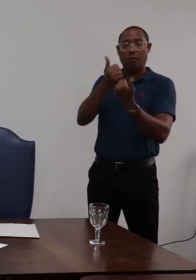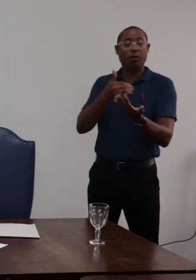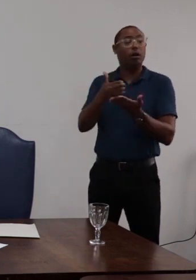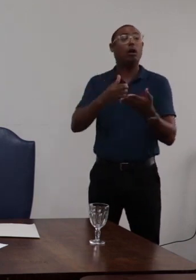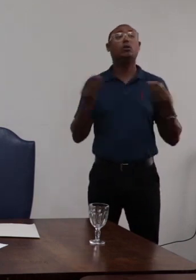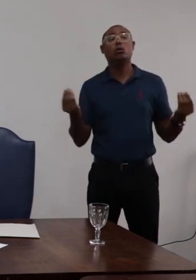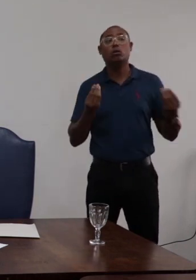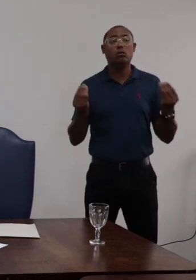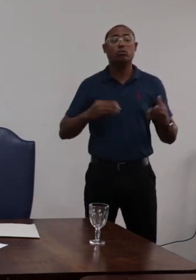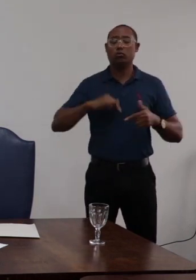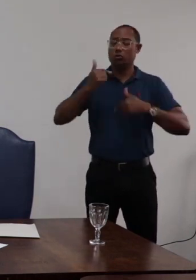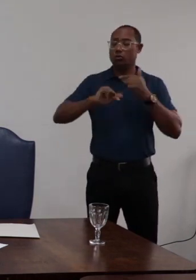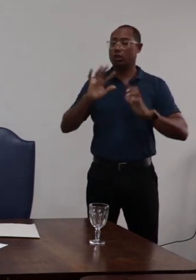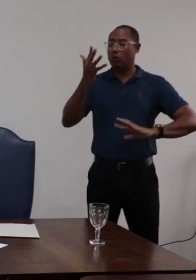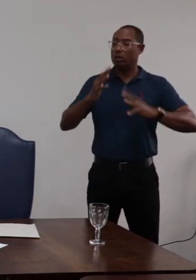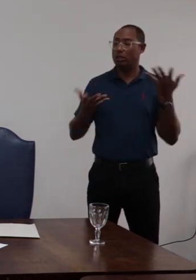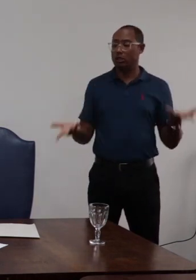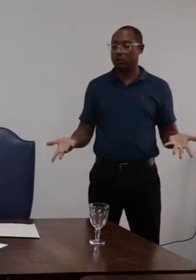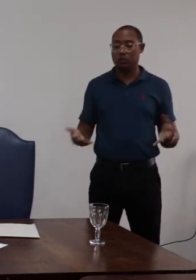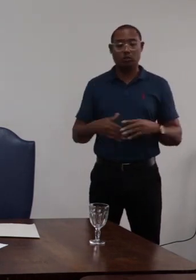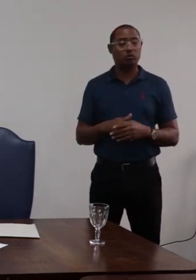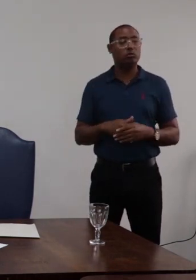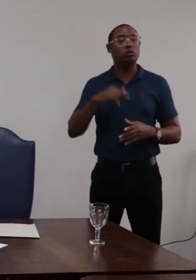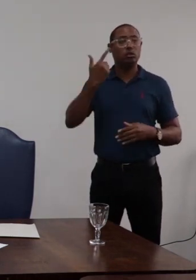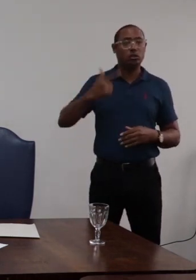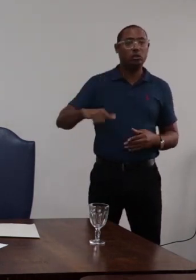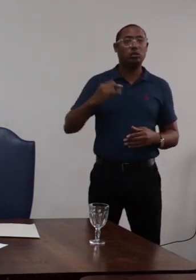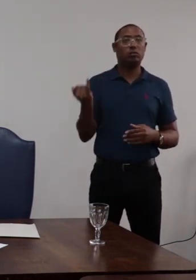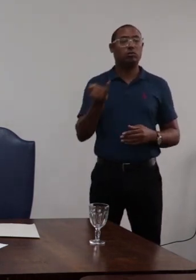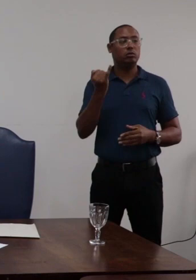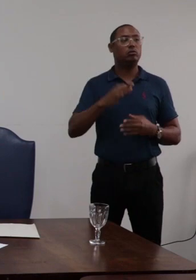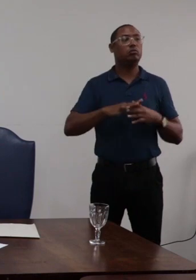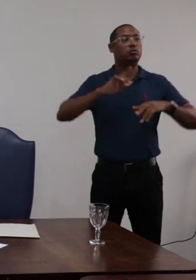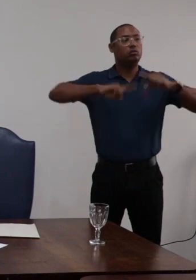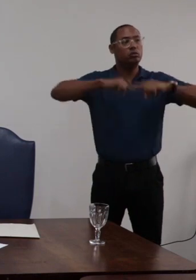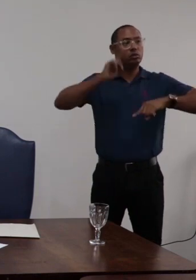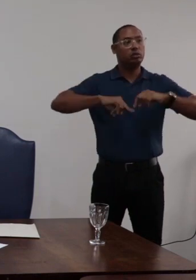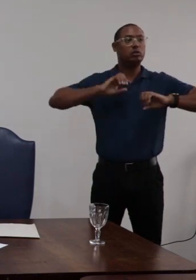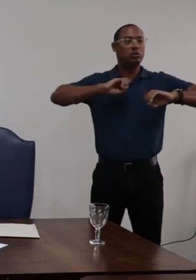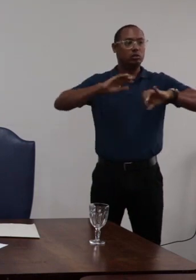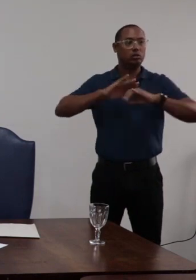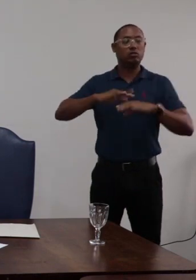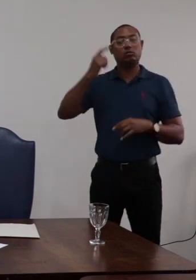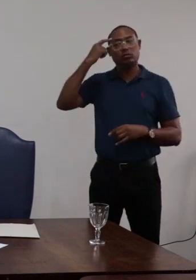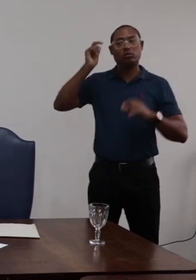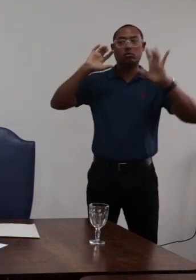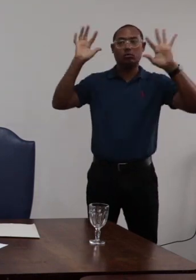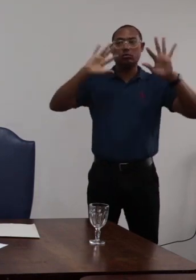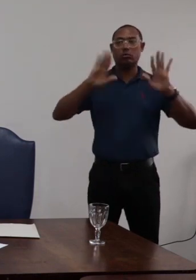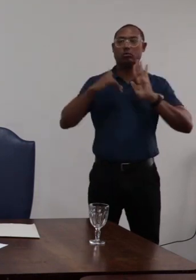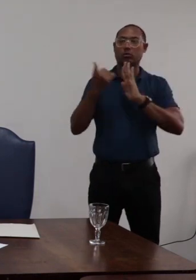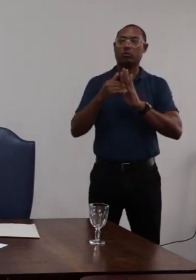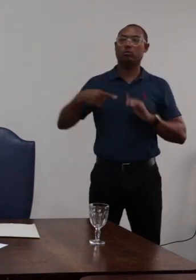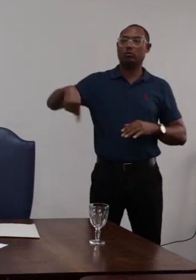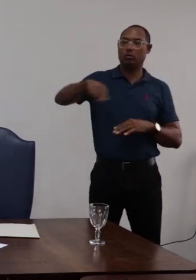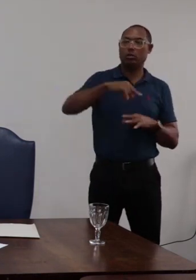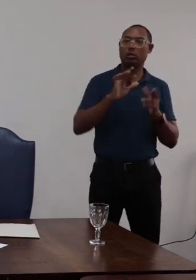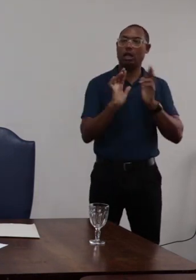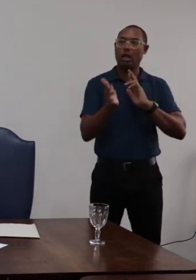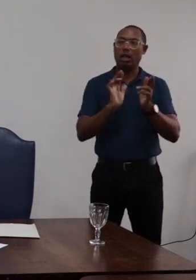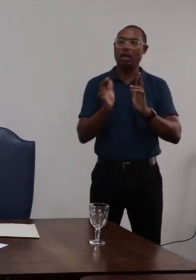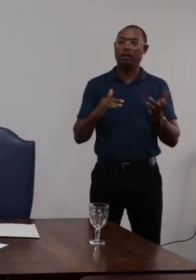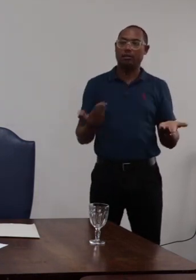modo com tudo o que temos tecido uma vez que temos uma importante ferramenta de educação e conscientização das nossas relações